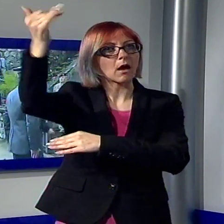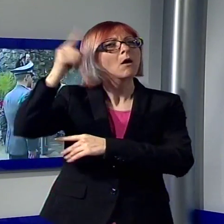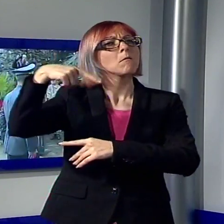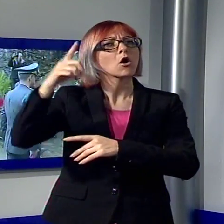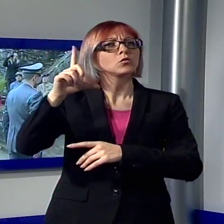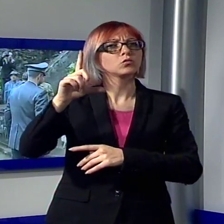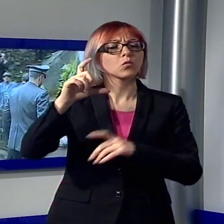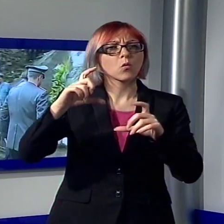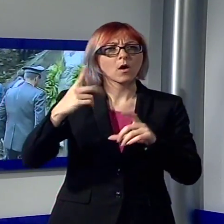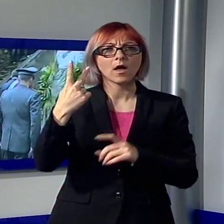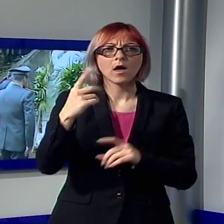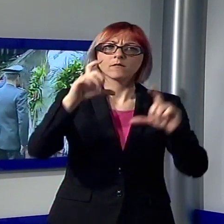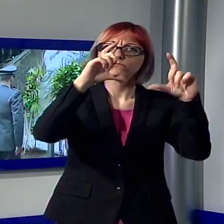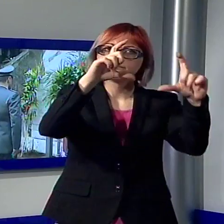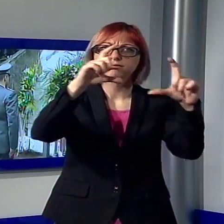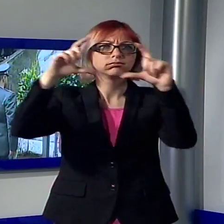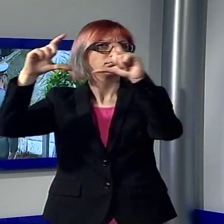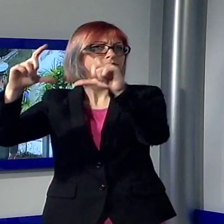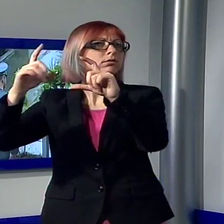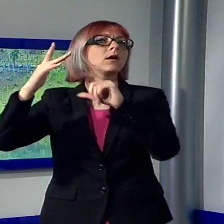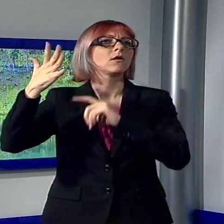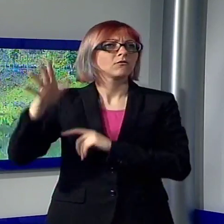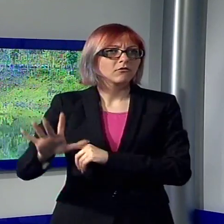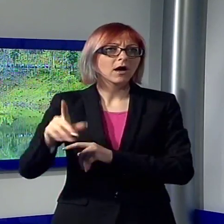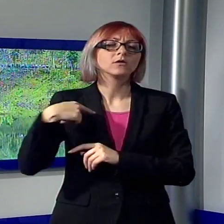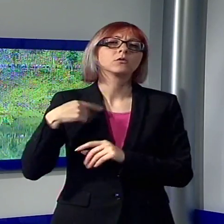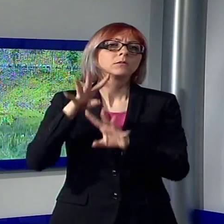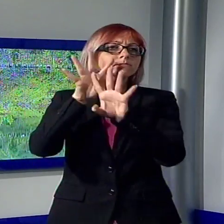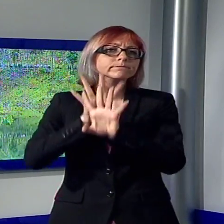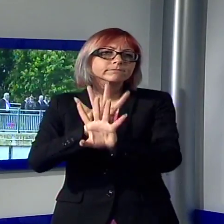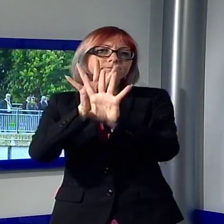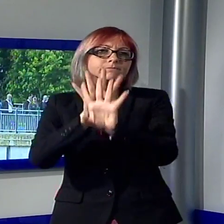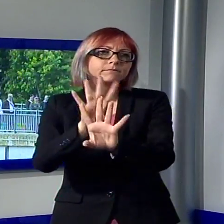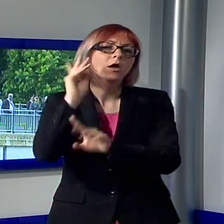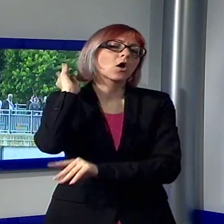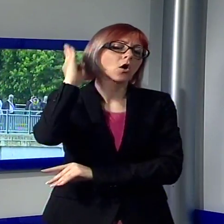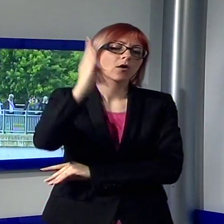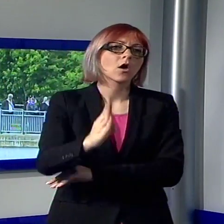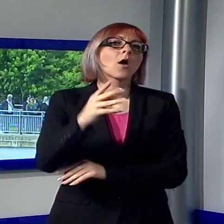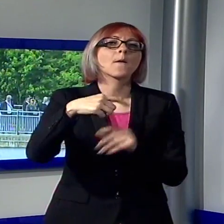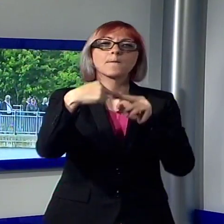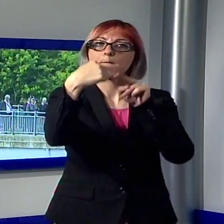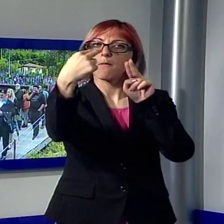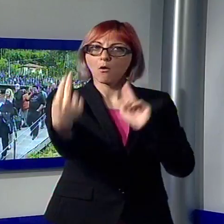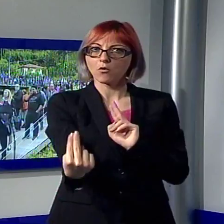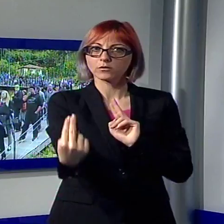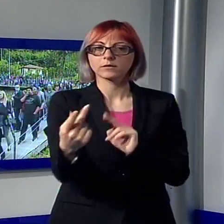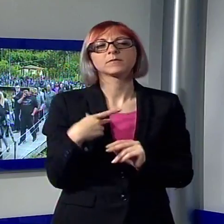il lungo corteo formato da autorità si è mosso in direzione del ponte. La cerimonia ha avuto un carattere militare visto che era